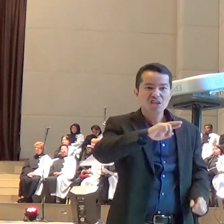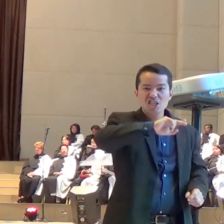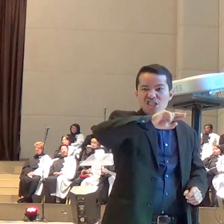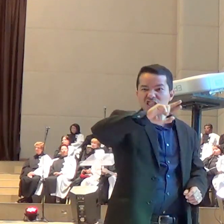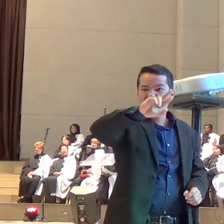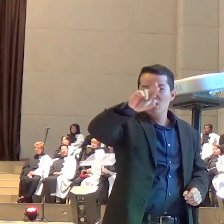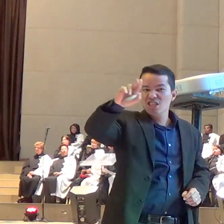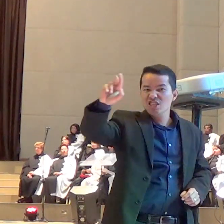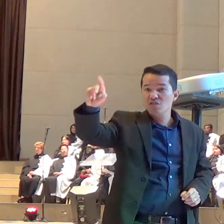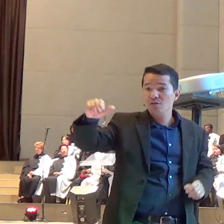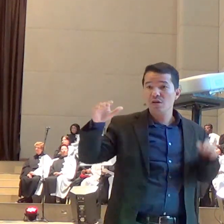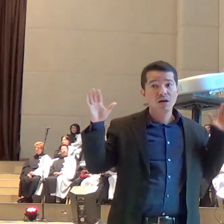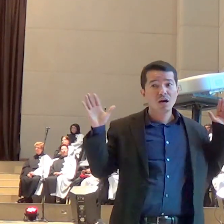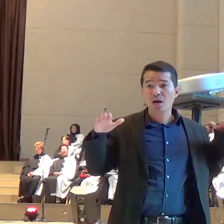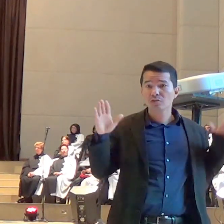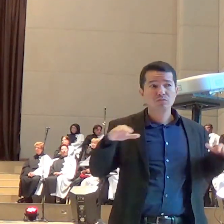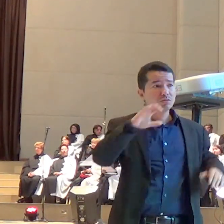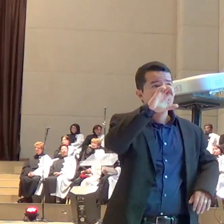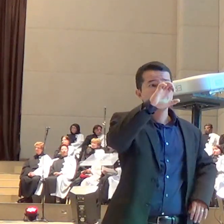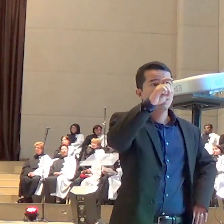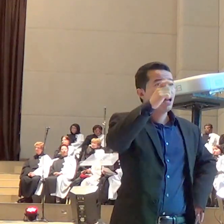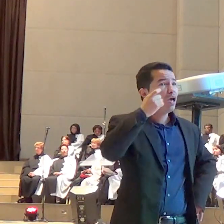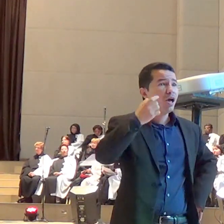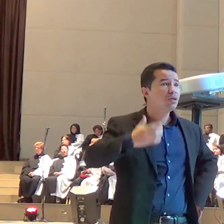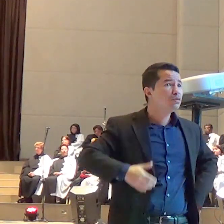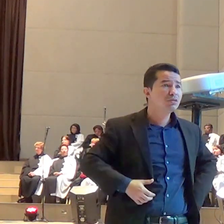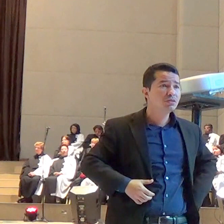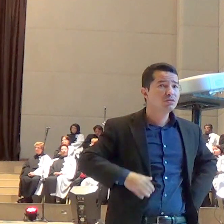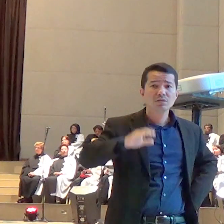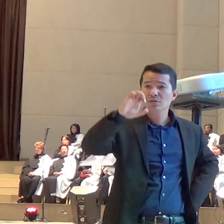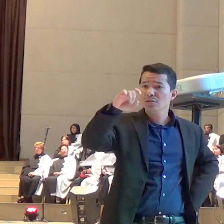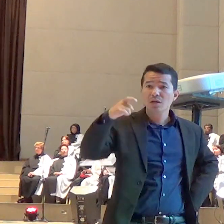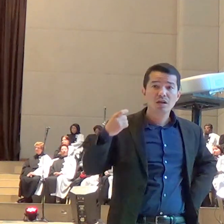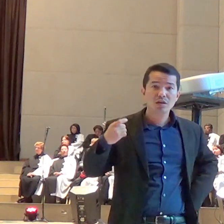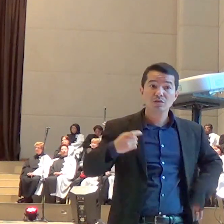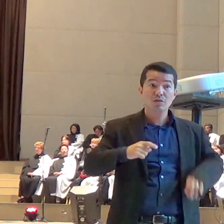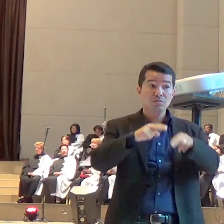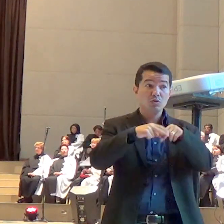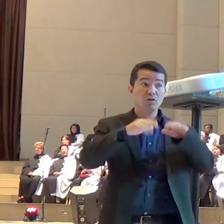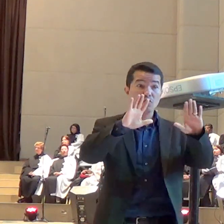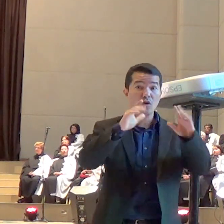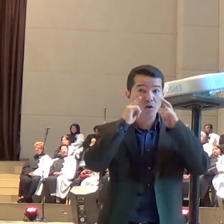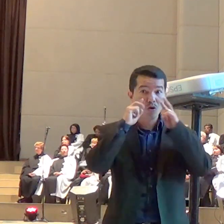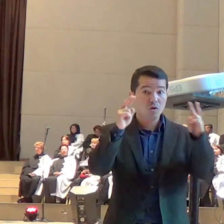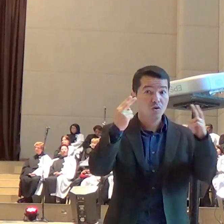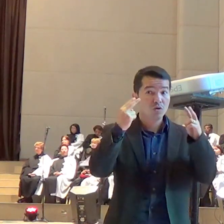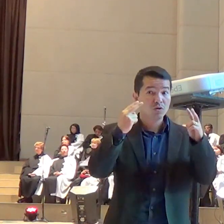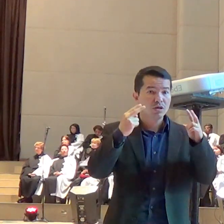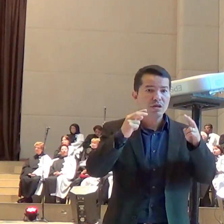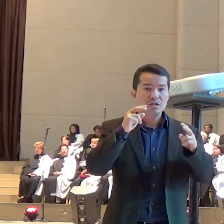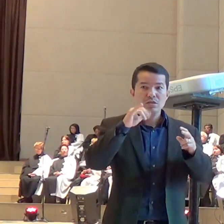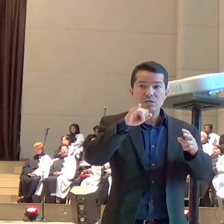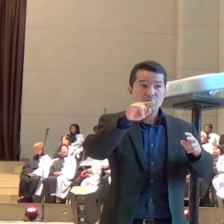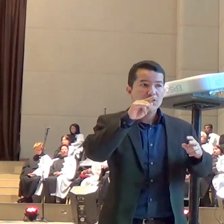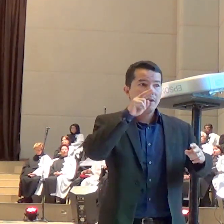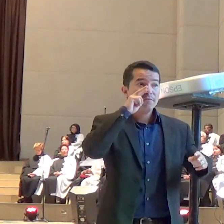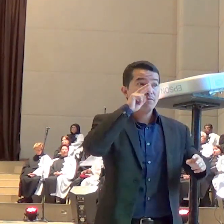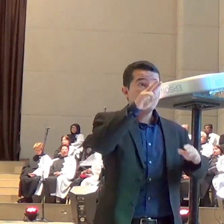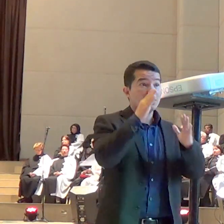Por isso, se aparecer um anjo de luz na tua frente, ensinando alguma coisa que está fora da palavra de